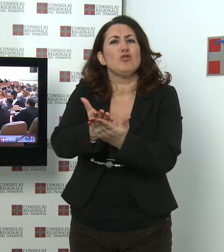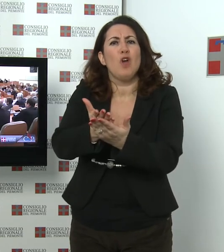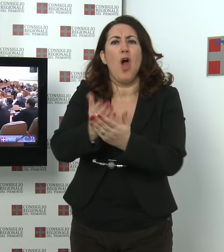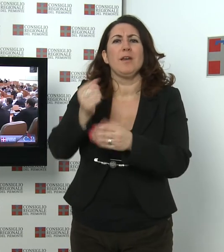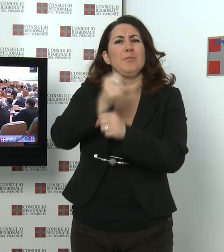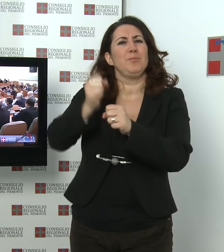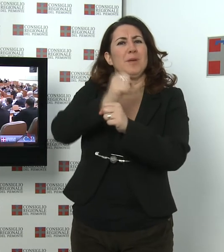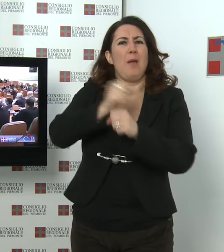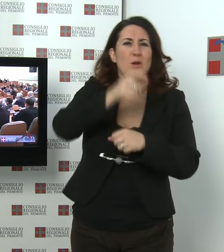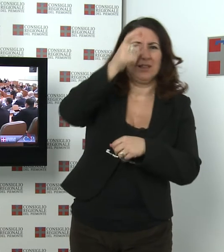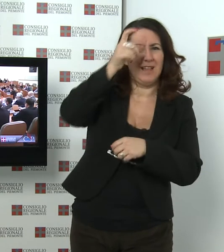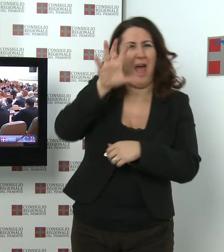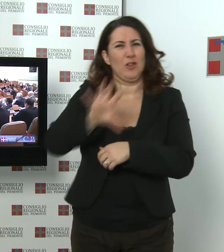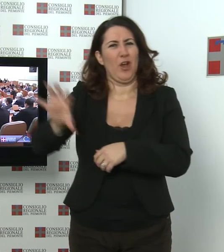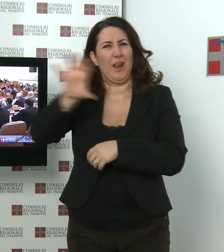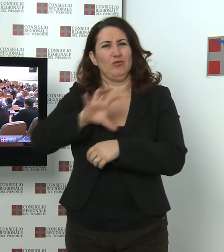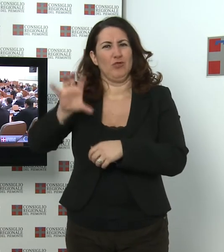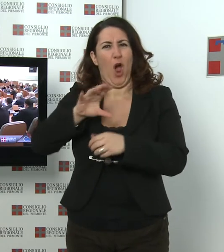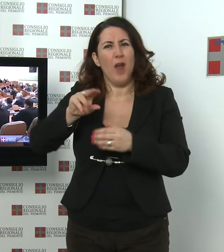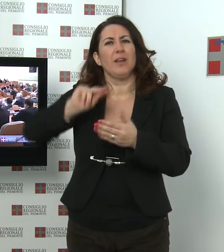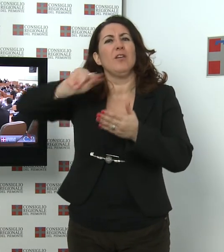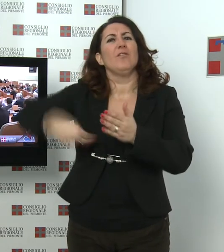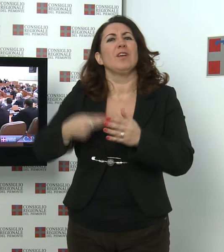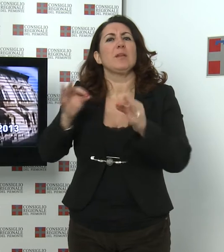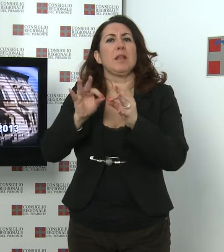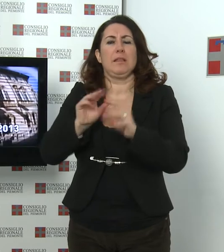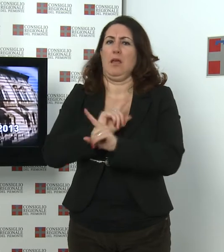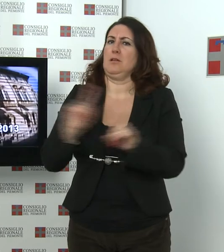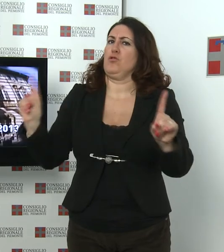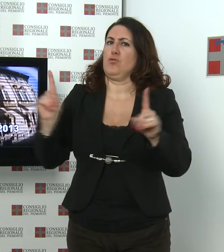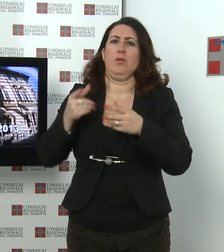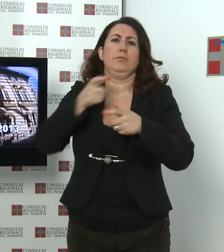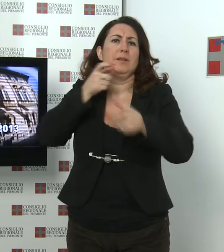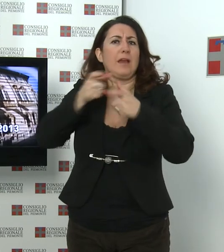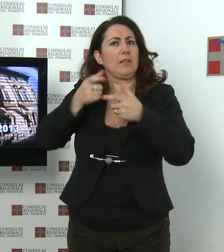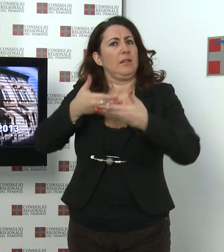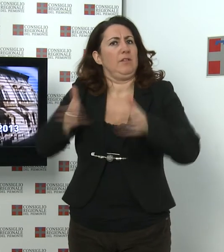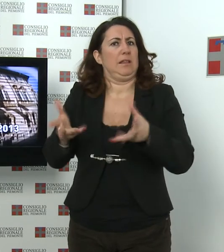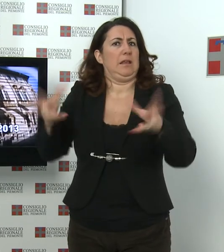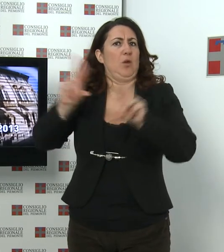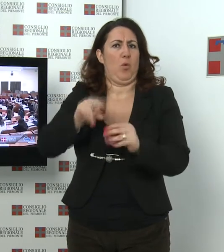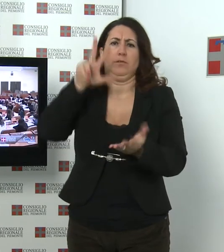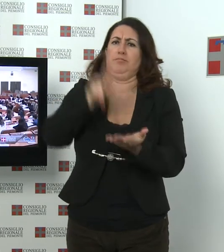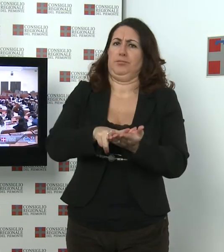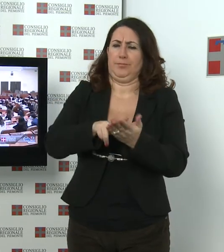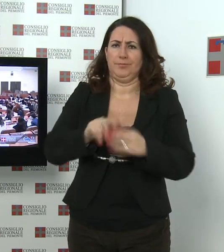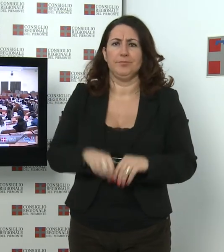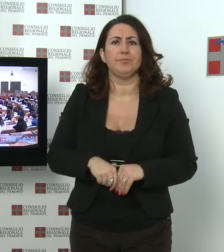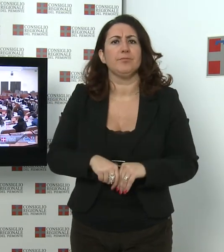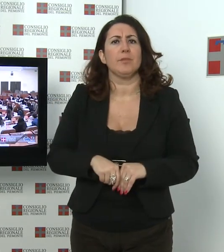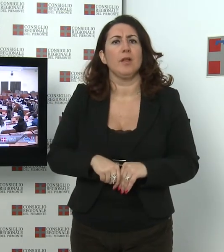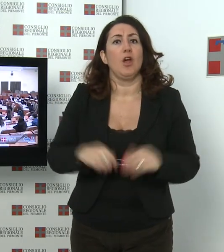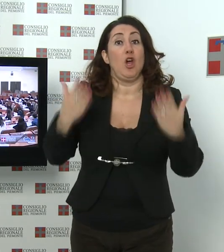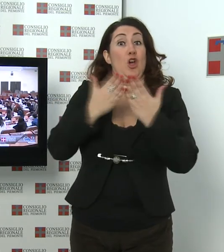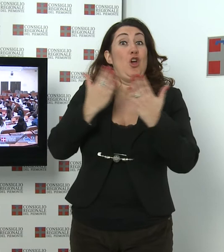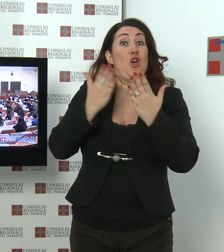conferenza Stato-Regioni, non firmi un'intesa e riapra la trattativa. Ragazzi in aula 2013 40 studenti delle